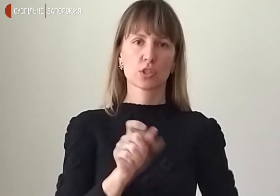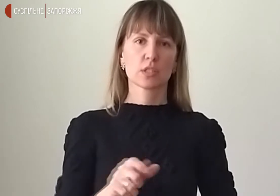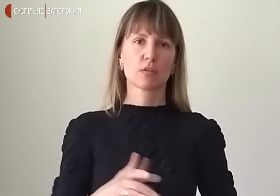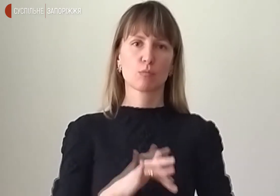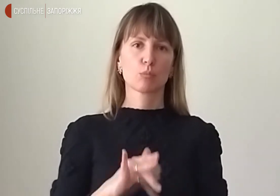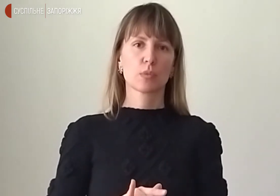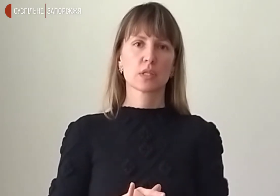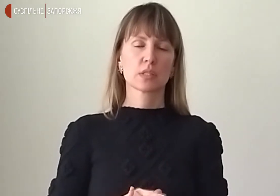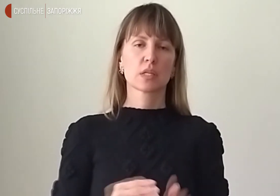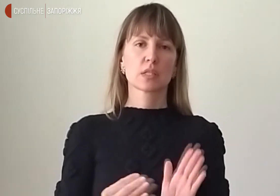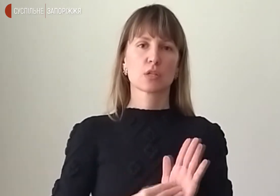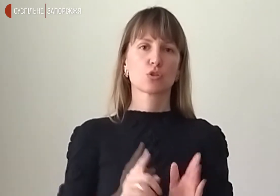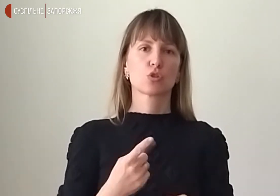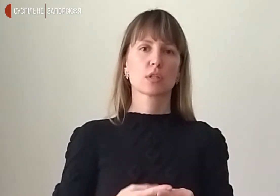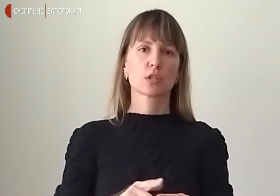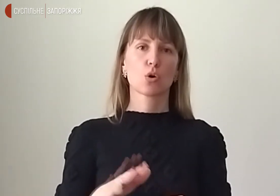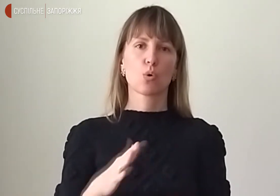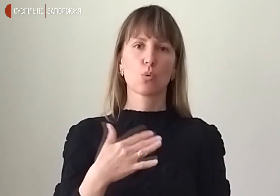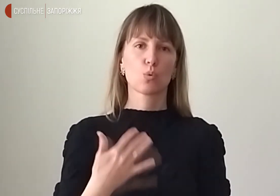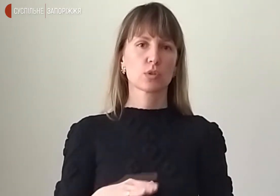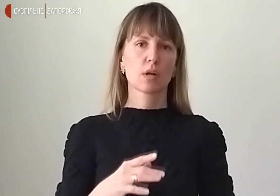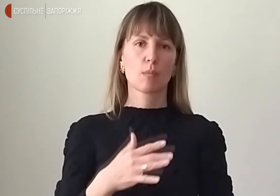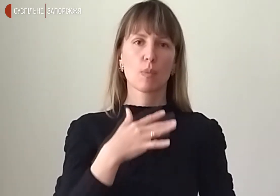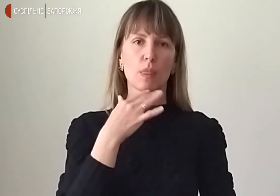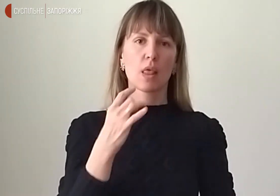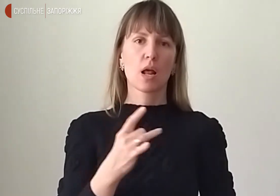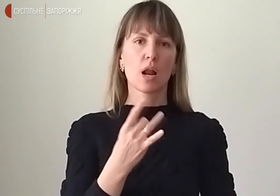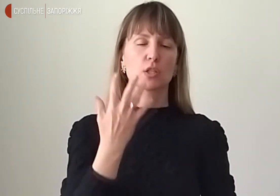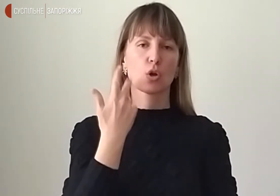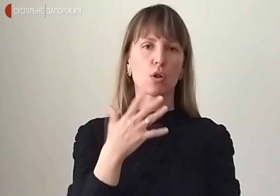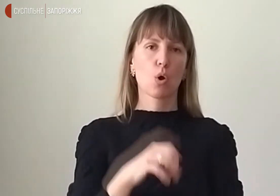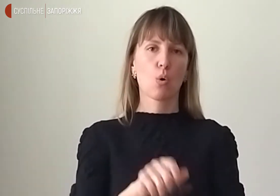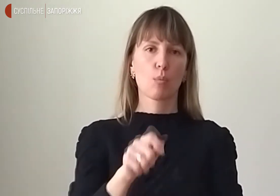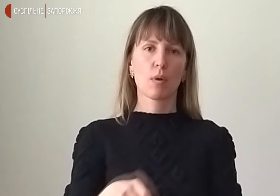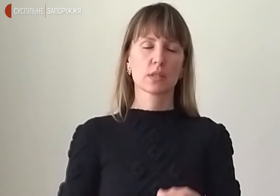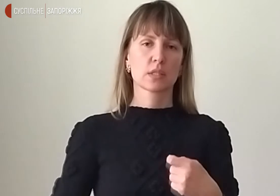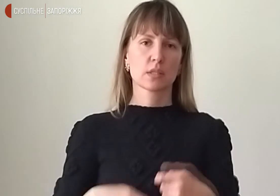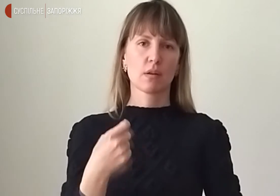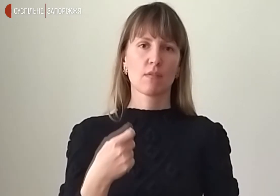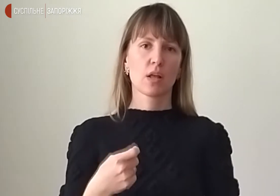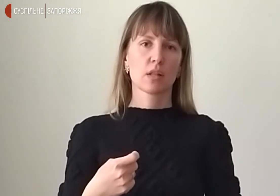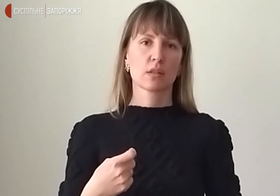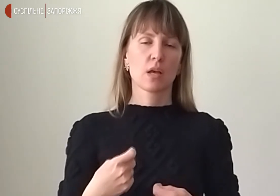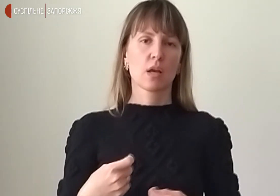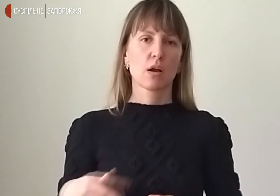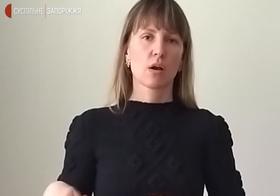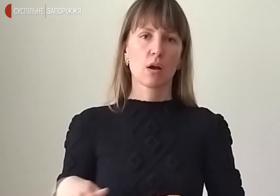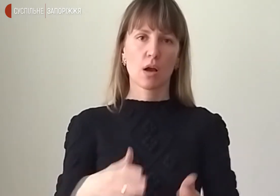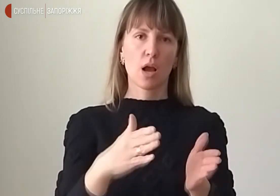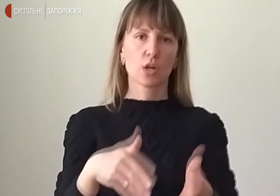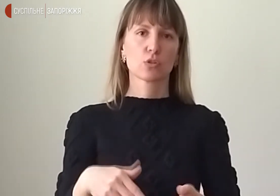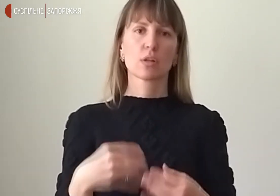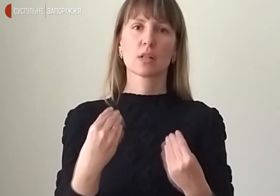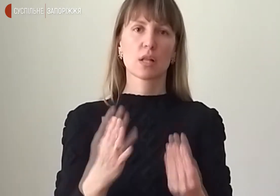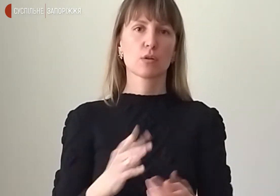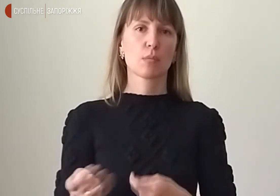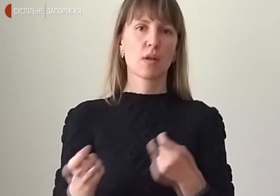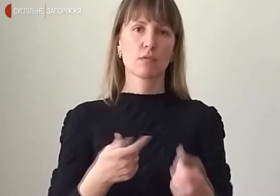Зазначу, що це вже не перше, коли окупанти не лише зривають евакуацію гуманітарним коридором, а й не дають доставити гуманітарні